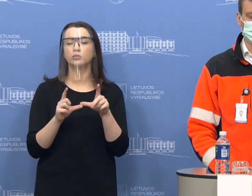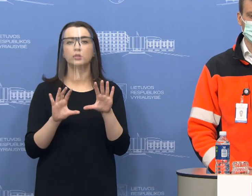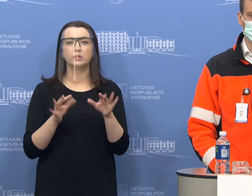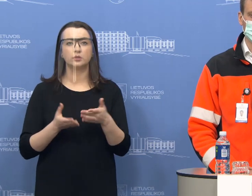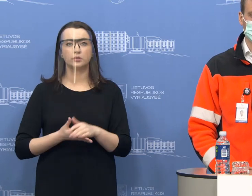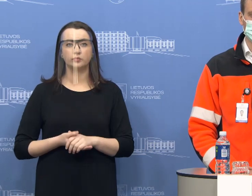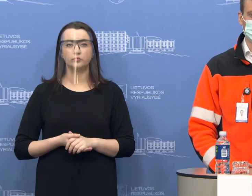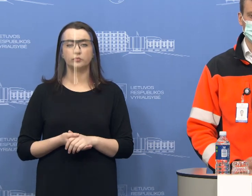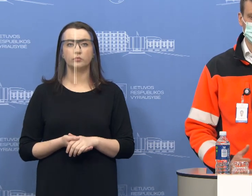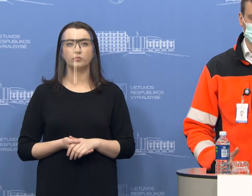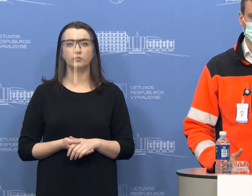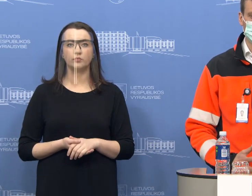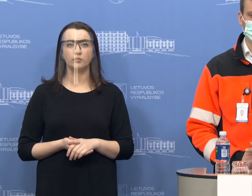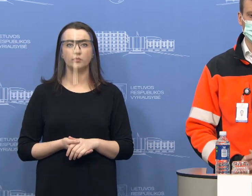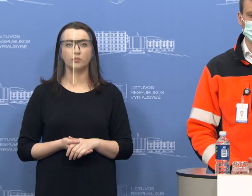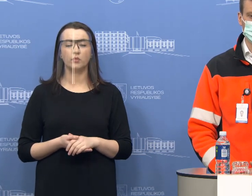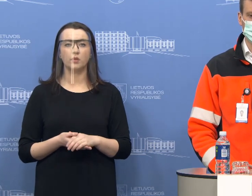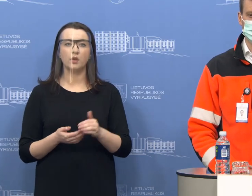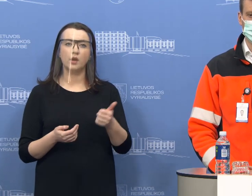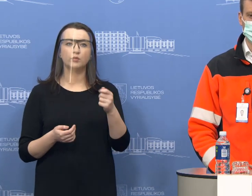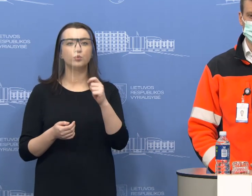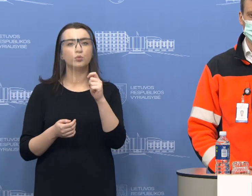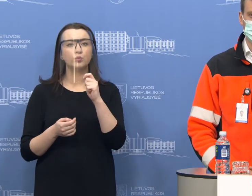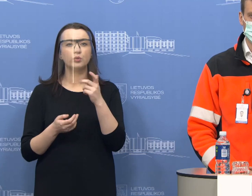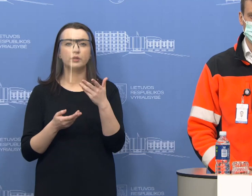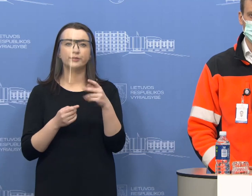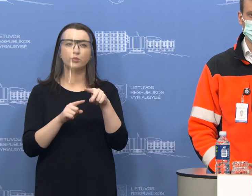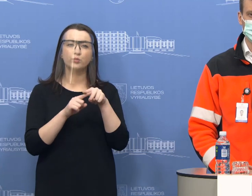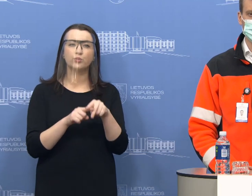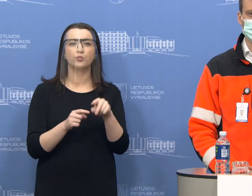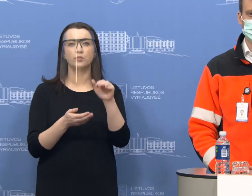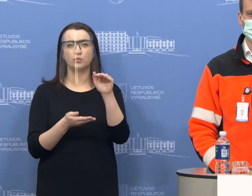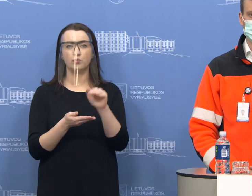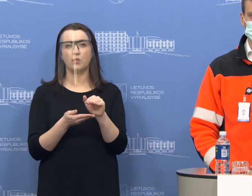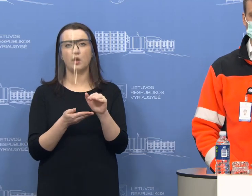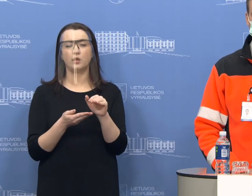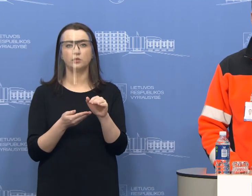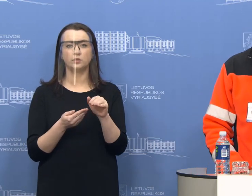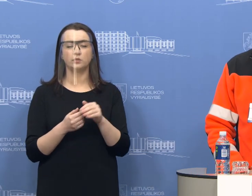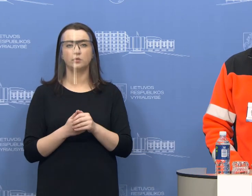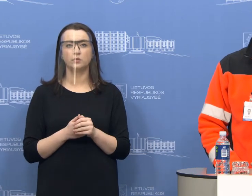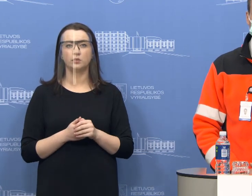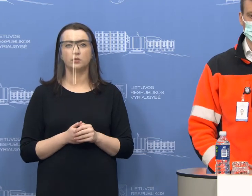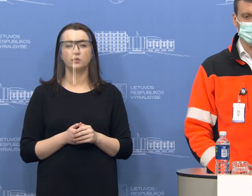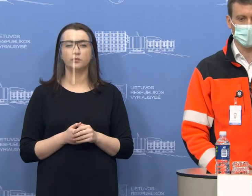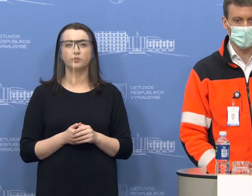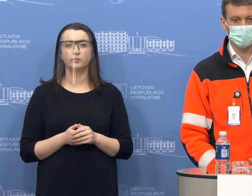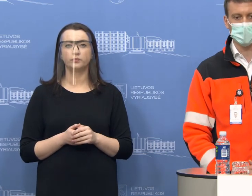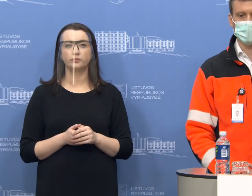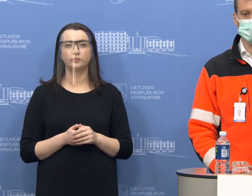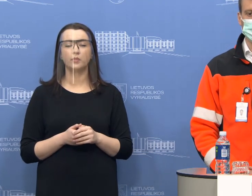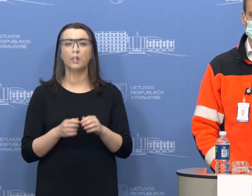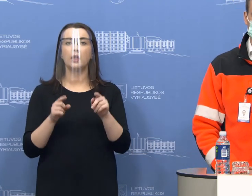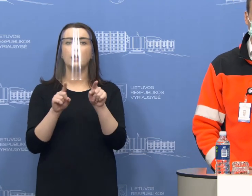buvo nukrauti GMP dispečiarinės, kad jos galėtų iš tikrųjų priimti skambučius subūtinąją pagalbą.